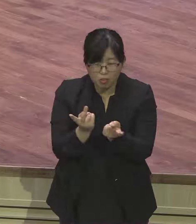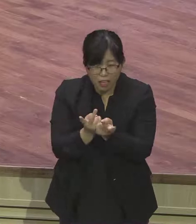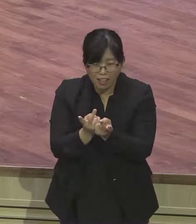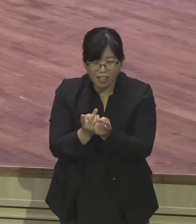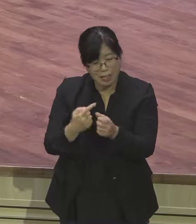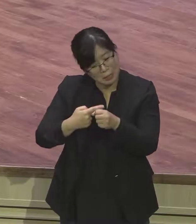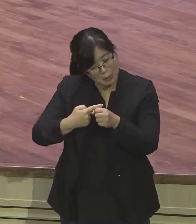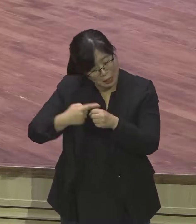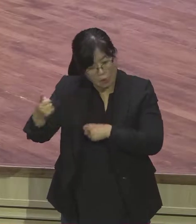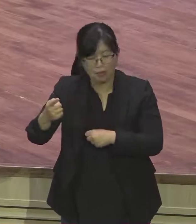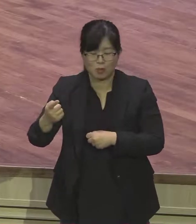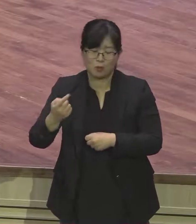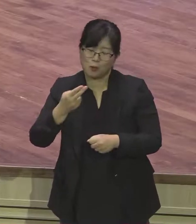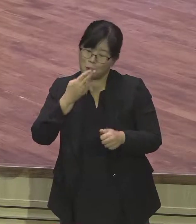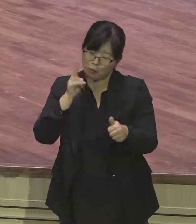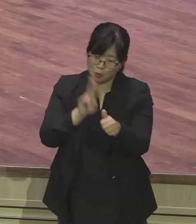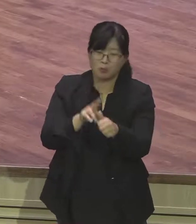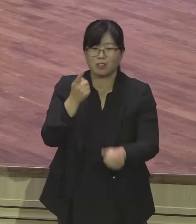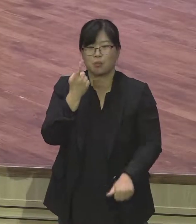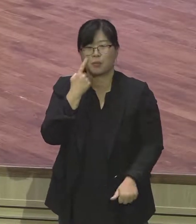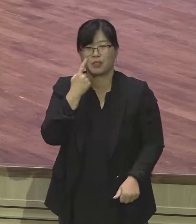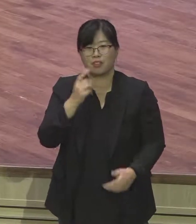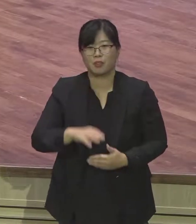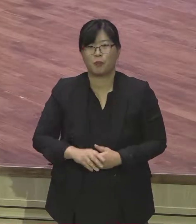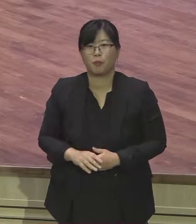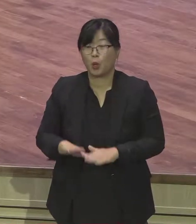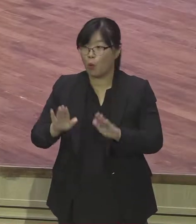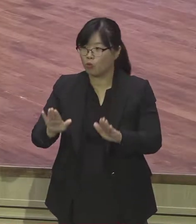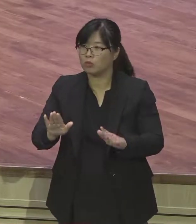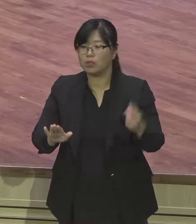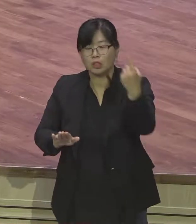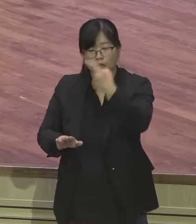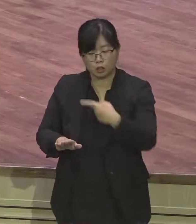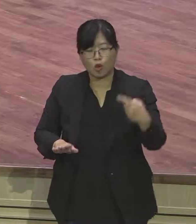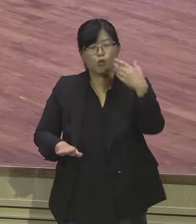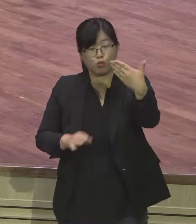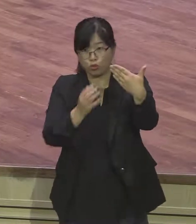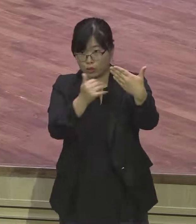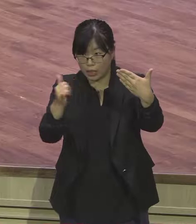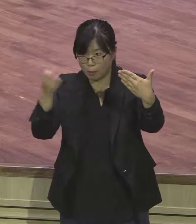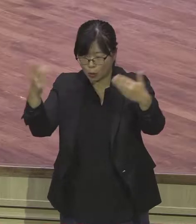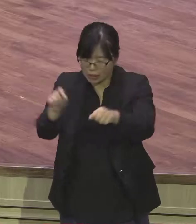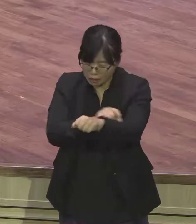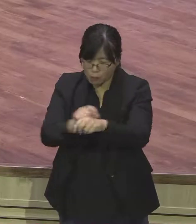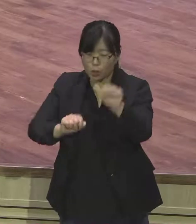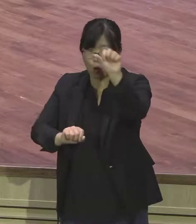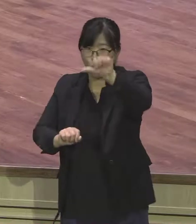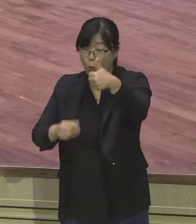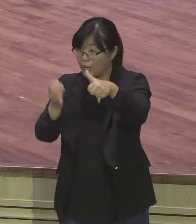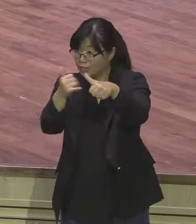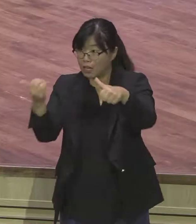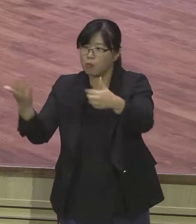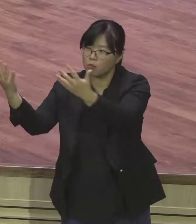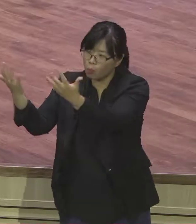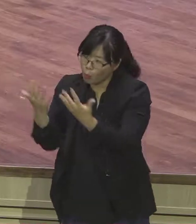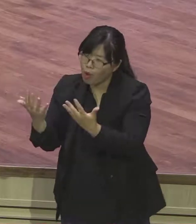구명 오늘 53세 여러분들 우리 같이 우리 축복해 주시다. 당신은 하나님 나라의